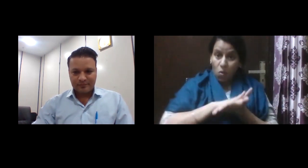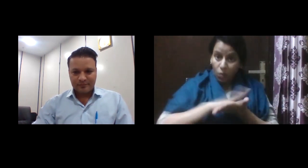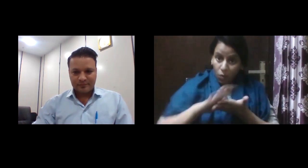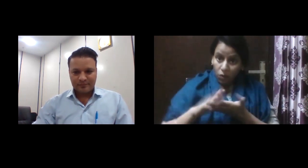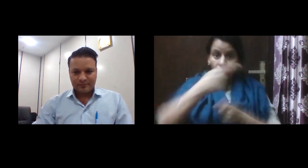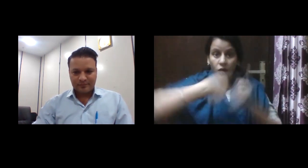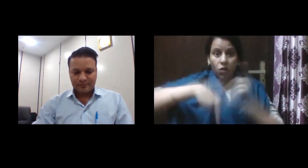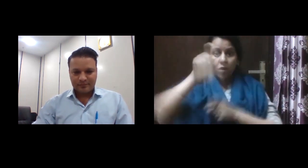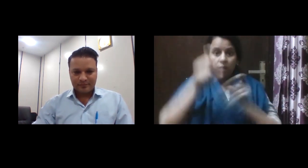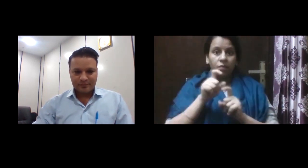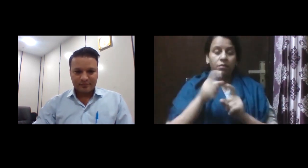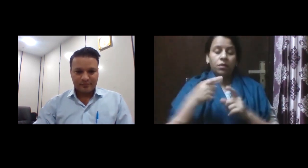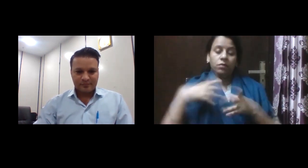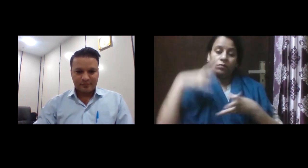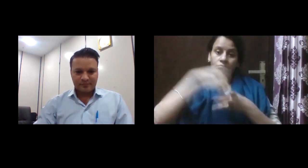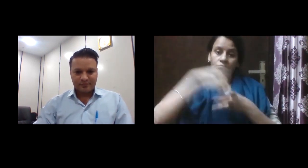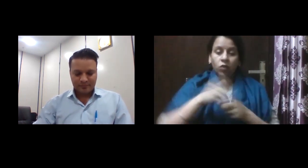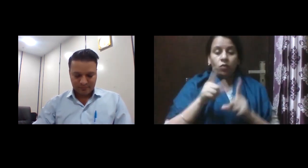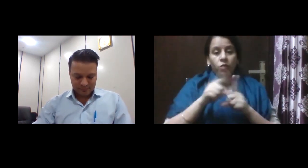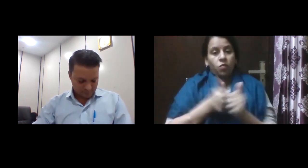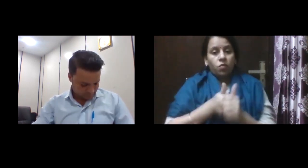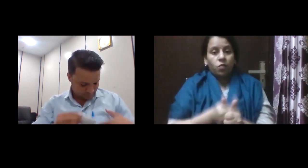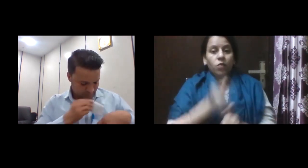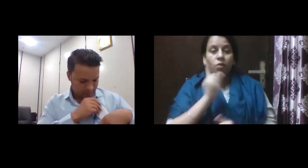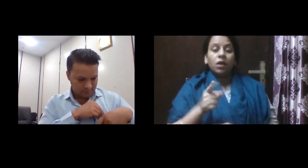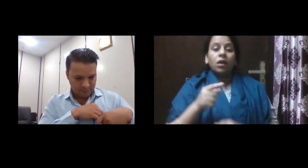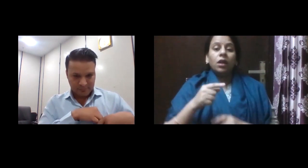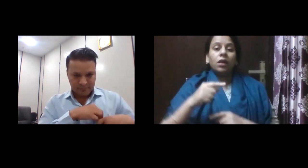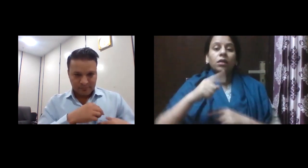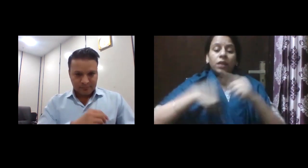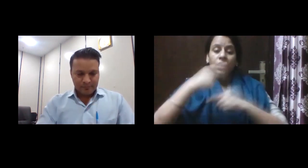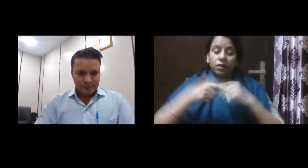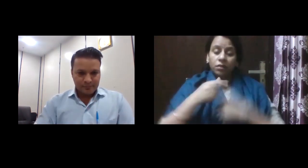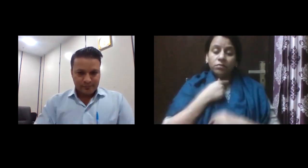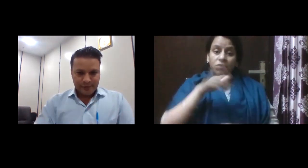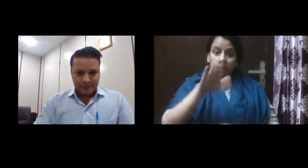ऐसी शपत लेकर हम सभी स्टुडेंट भी इस चीज का उधारन पेश कर रहे हैं मैं उम्मीद करती हूं